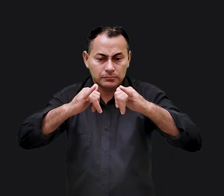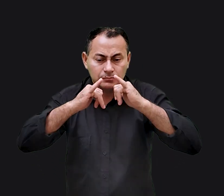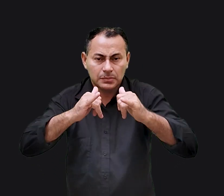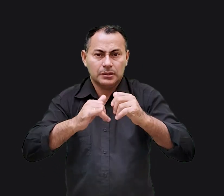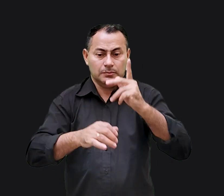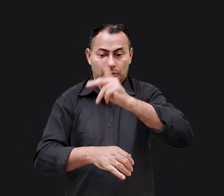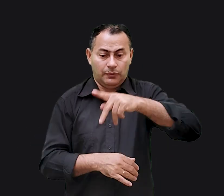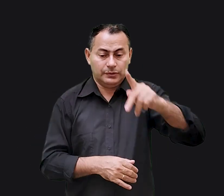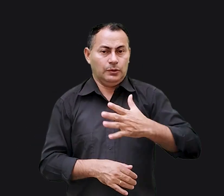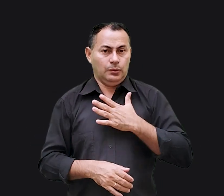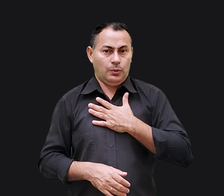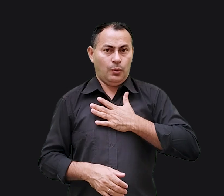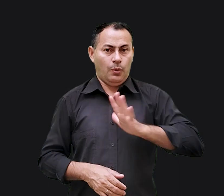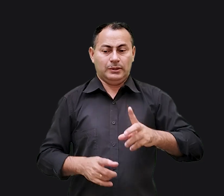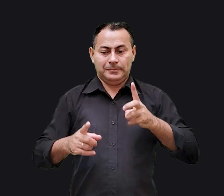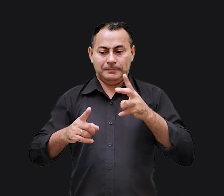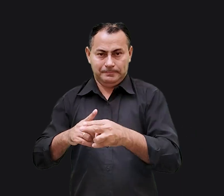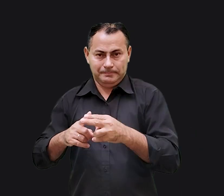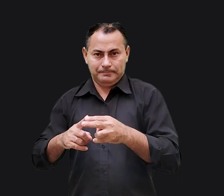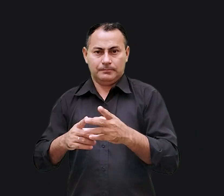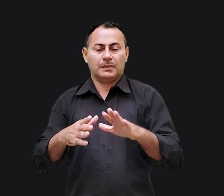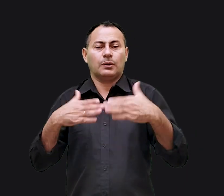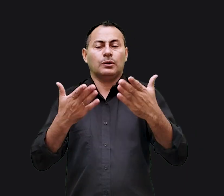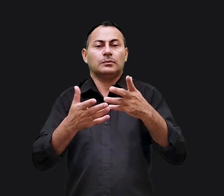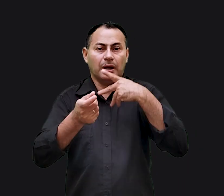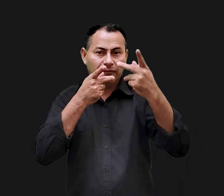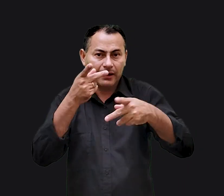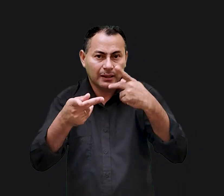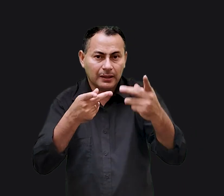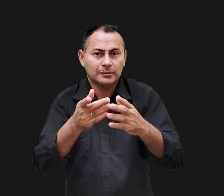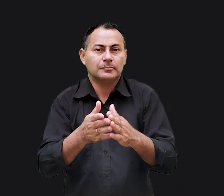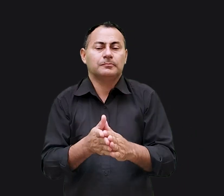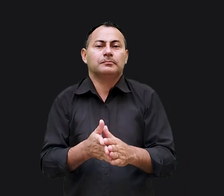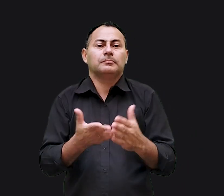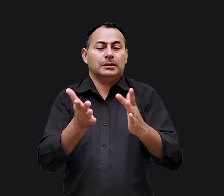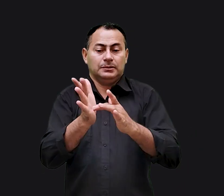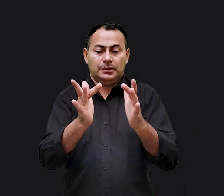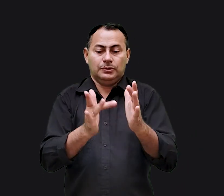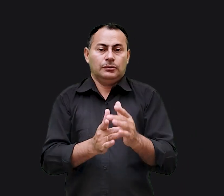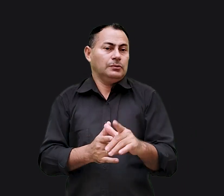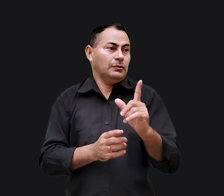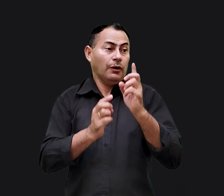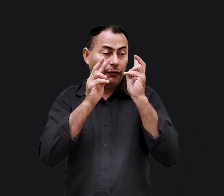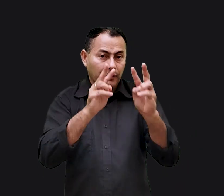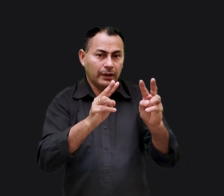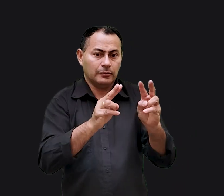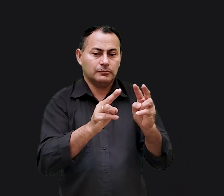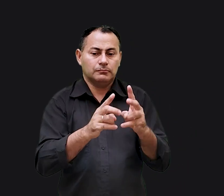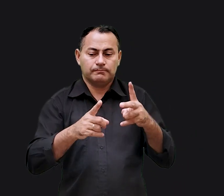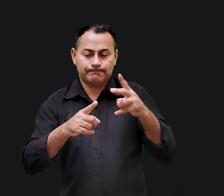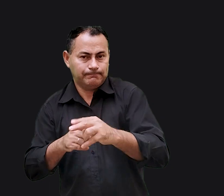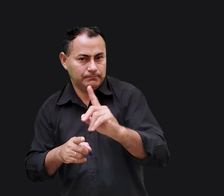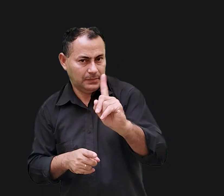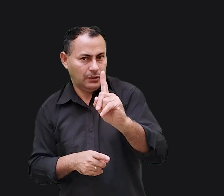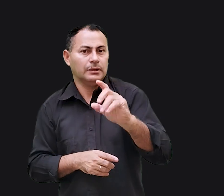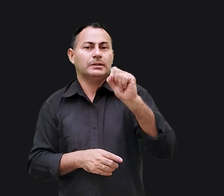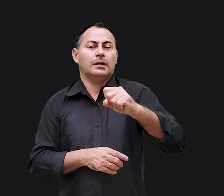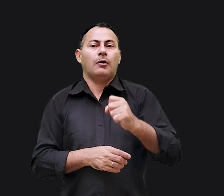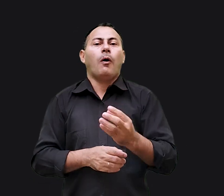Muitos pregadores e professores não gostam de ser interrompidos quando estão falando. Mas Jesus não considerou aquilo uma interrupção